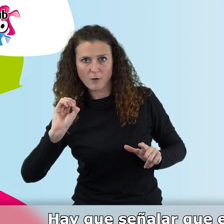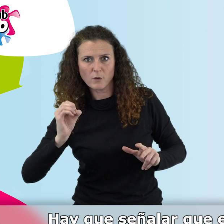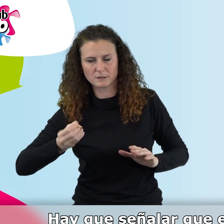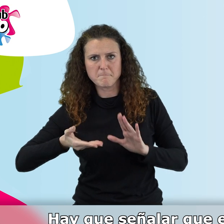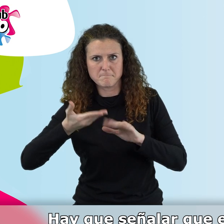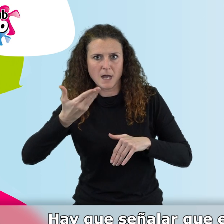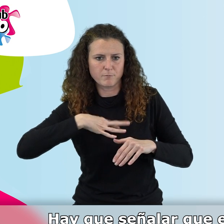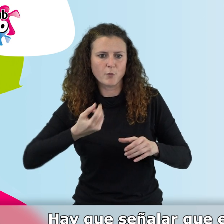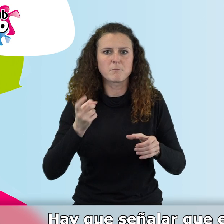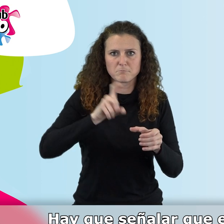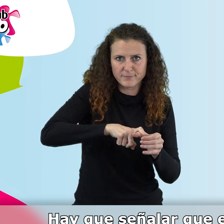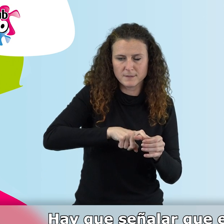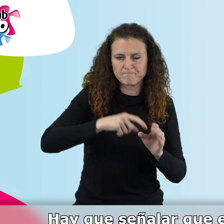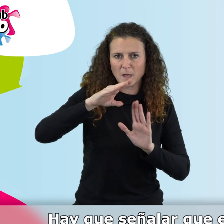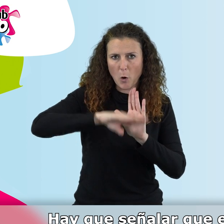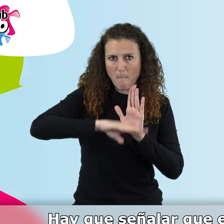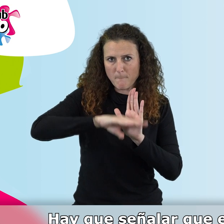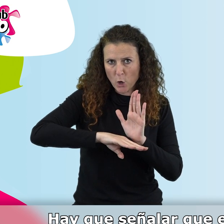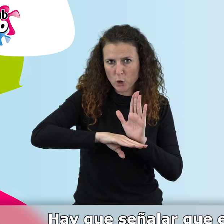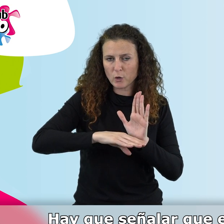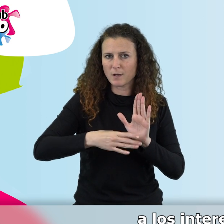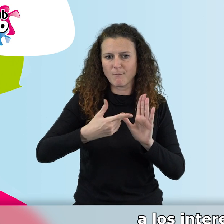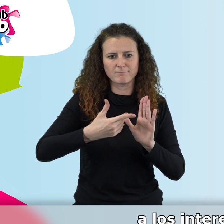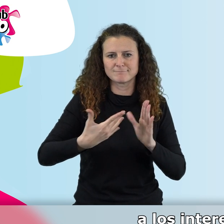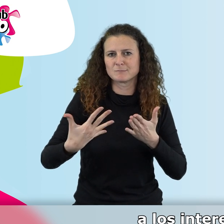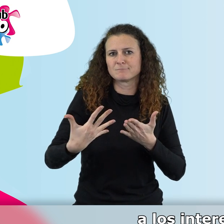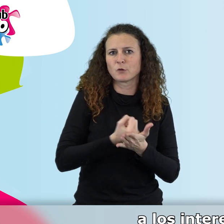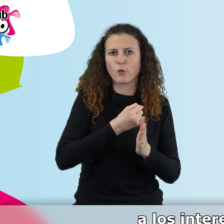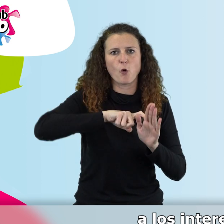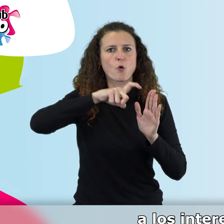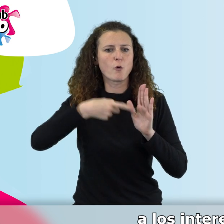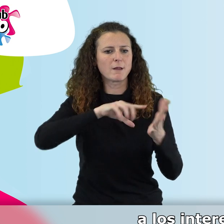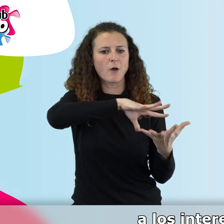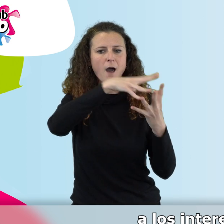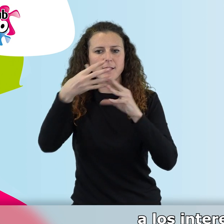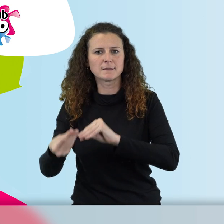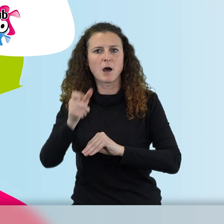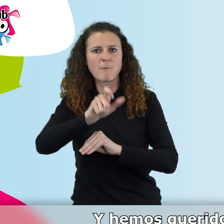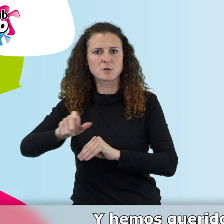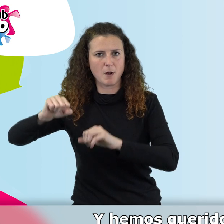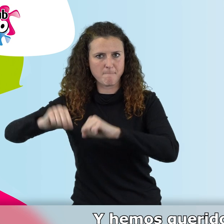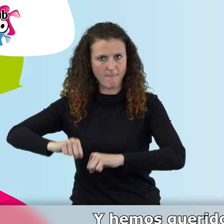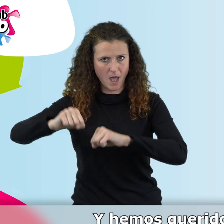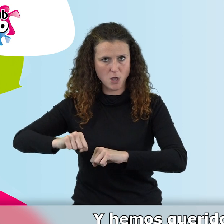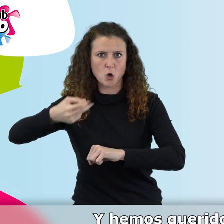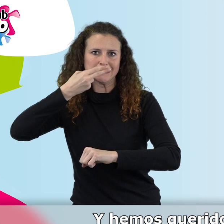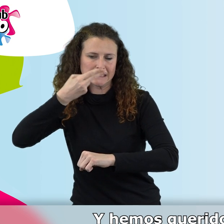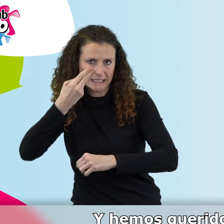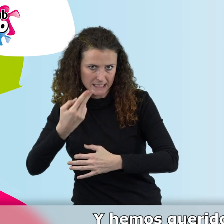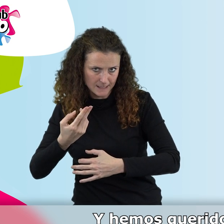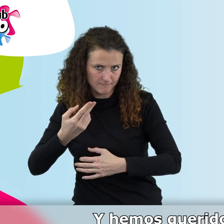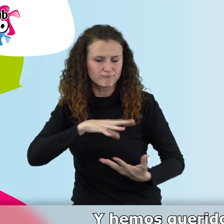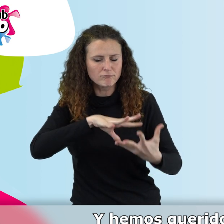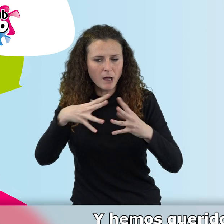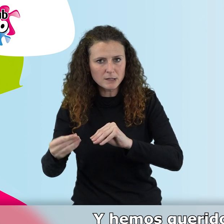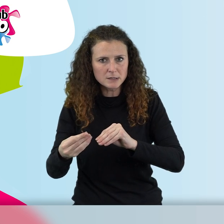previos. Hay que señalar que es un programa que está totalmente adaptado a los intereses de las personas mayores. Y hemos querido siempre